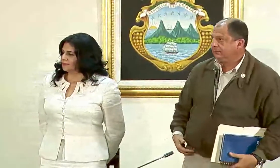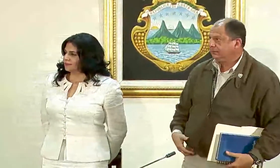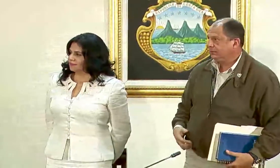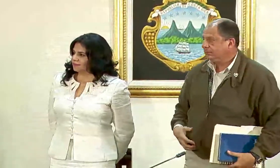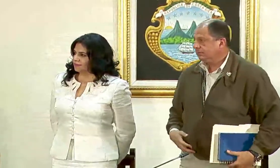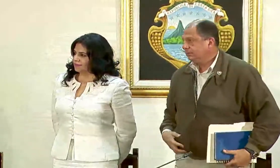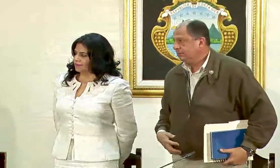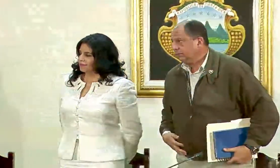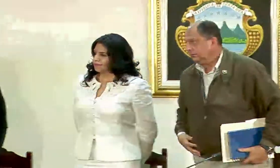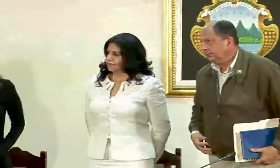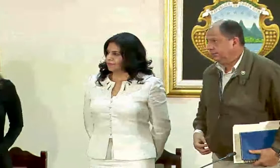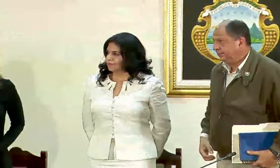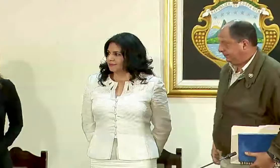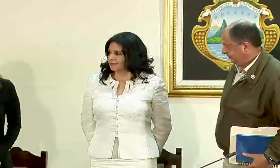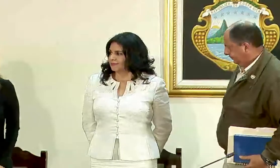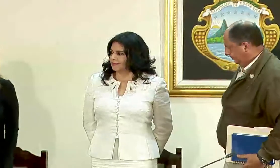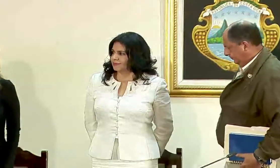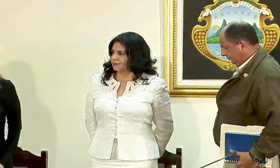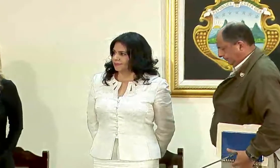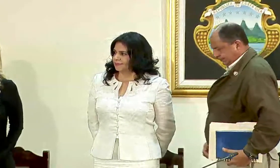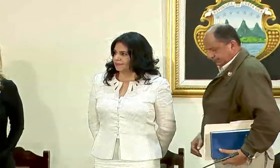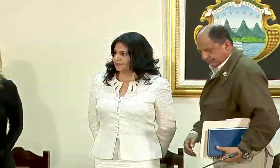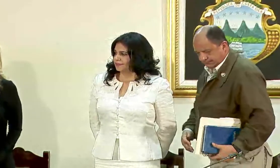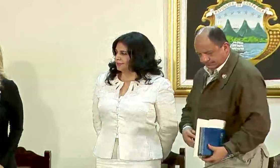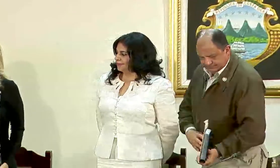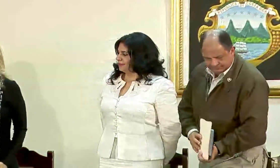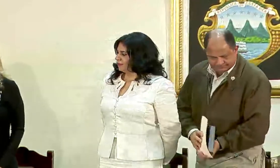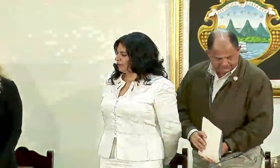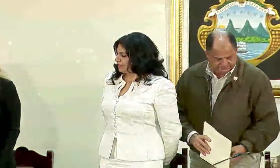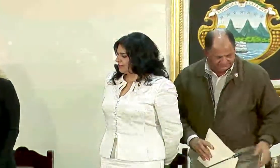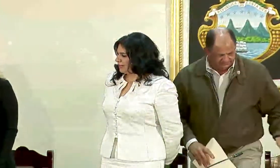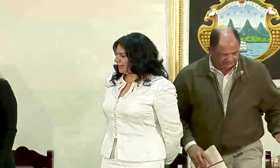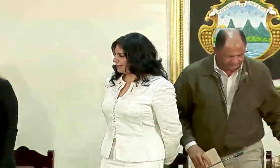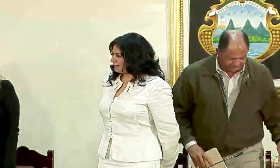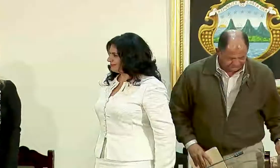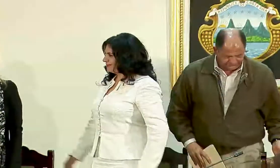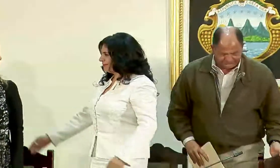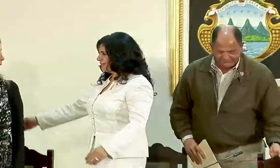estará el presidente en el COE en la Comisión Nacional de Emergencia informados